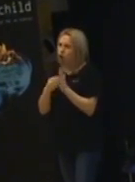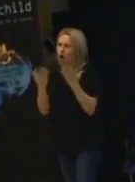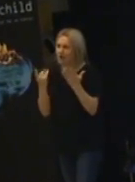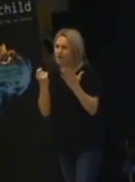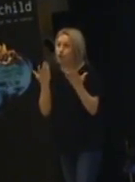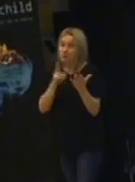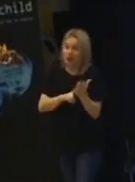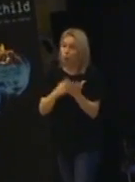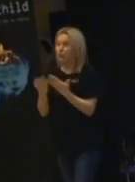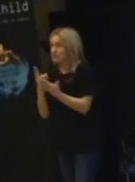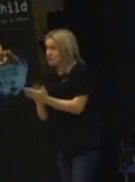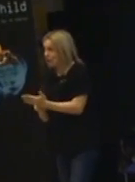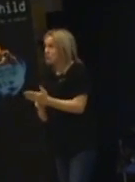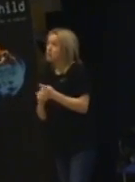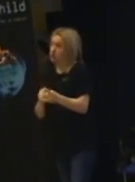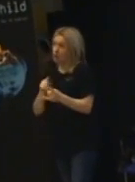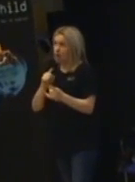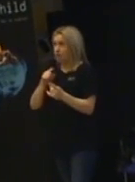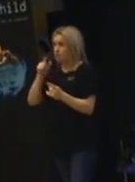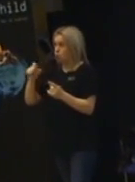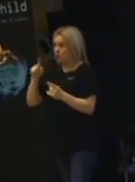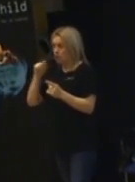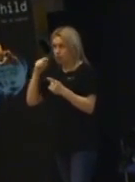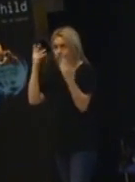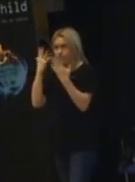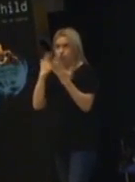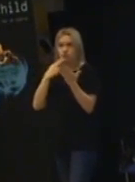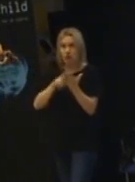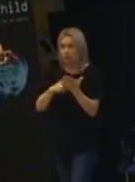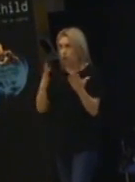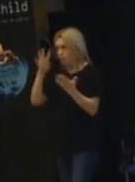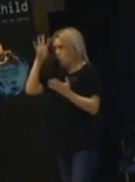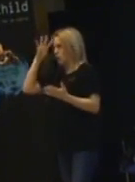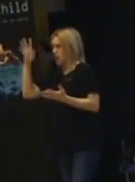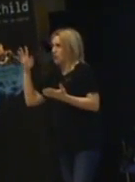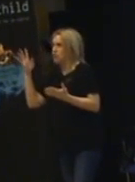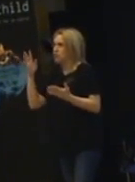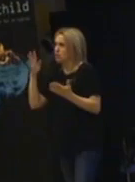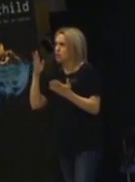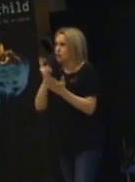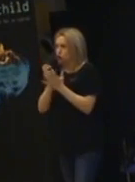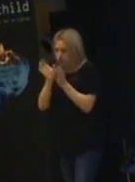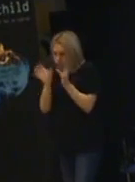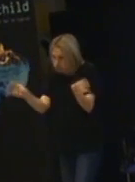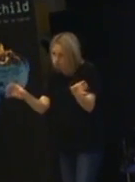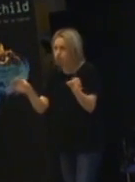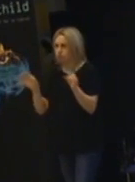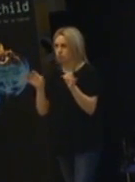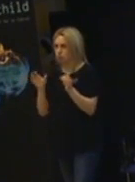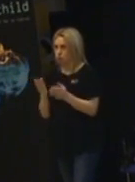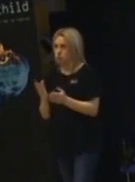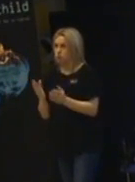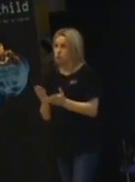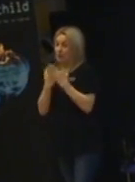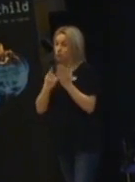sanning. För den här personen kan få lite problem med vad som är sanning och vad som är påhittat. Så kan vi hitta det och hjälpa dem att hitta det så